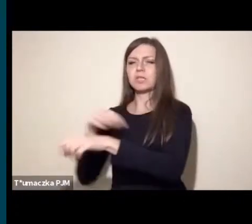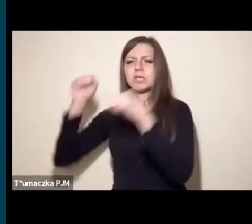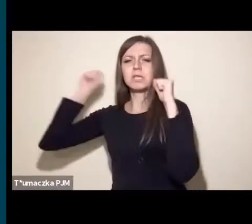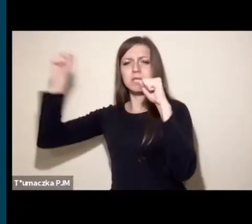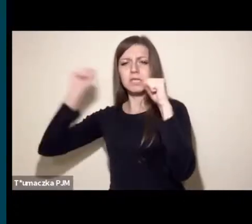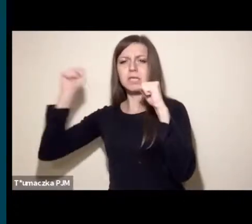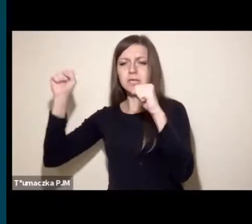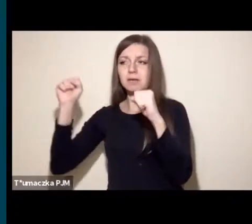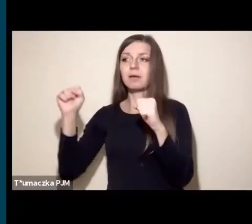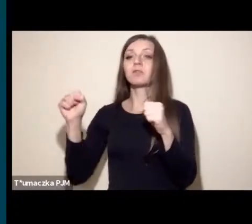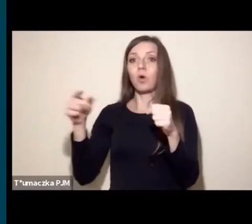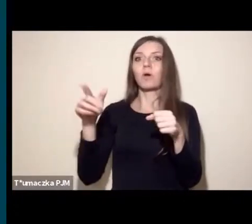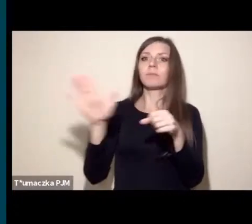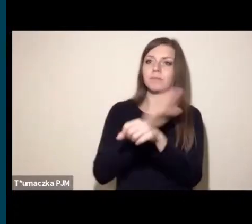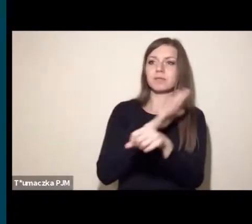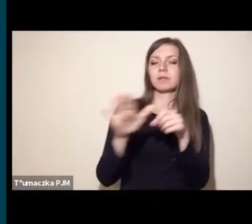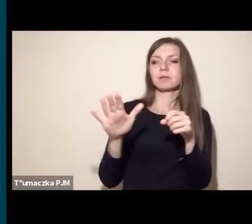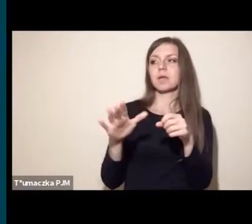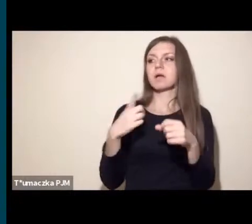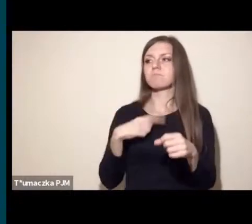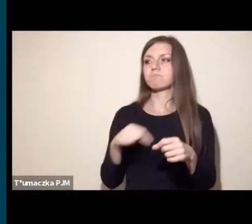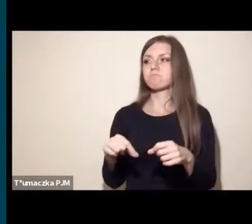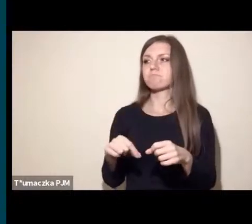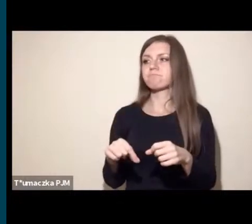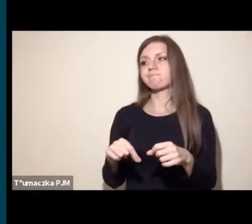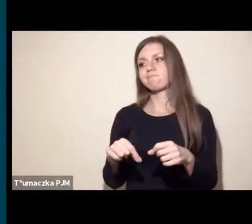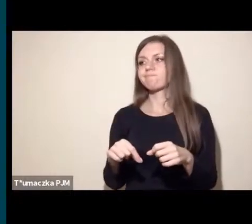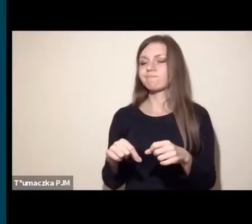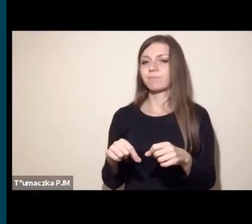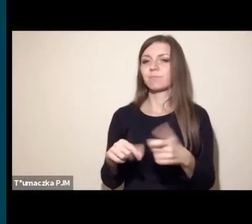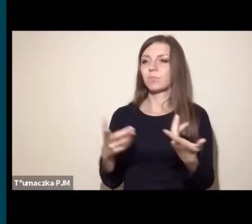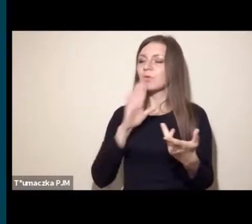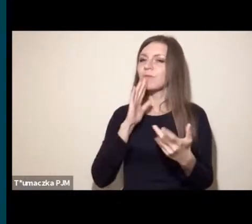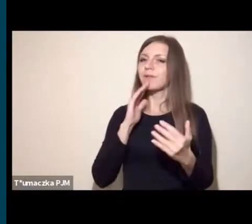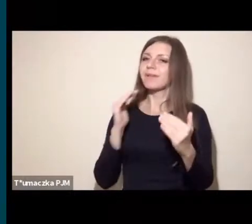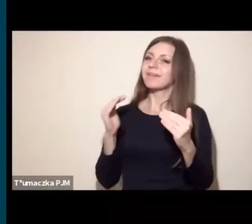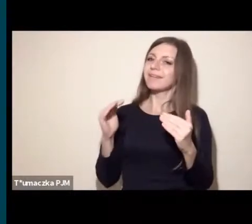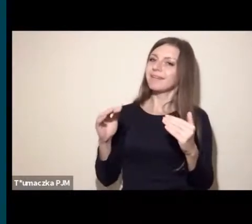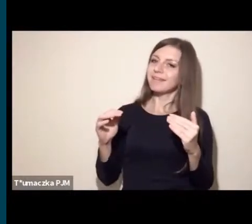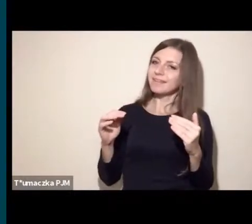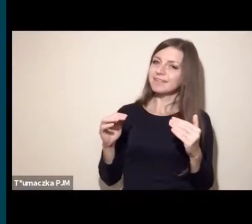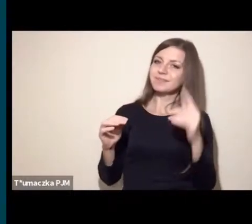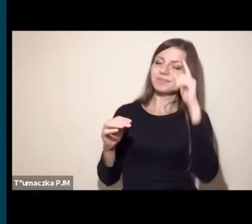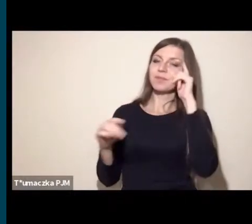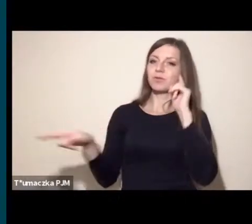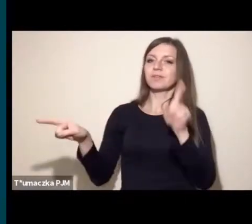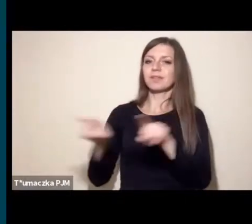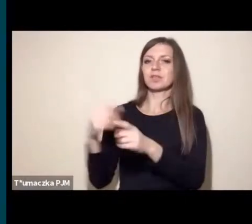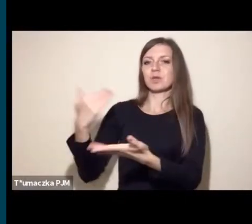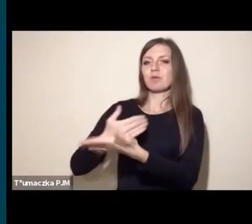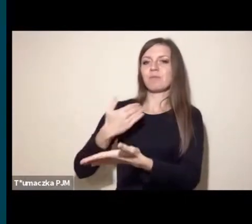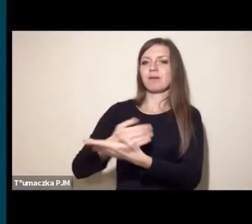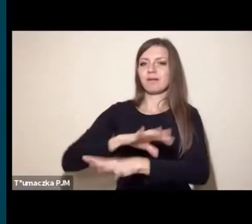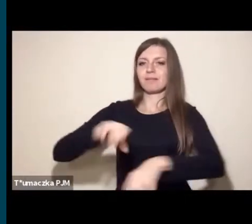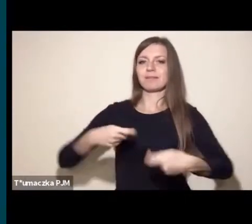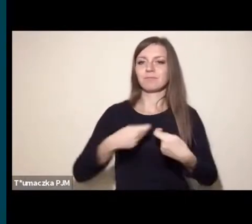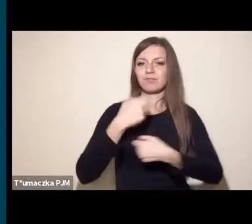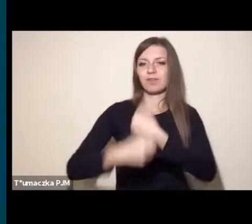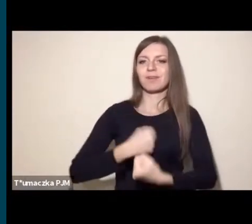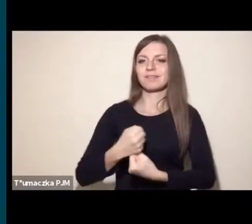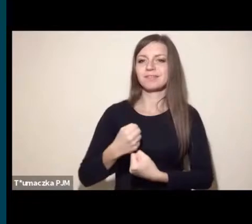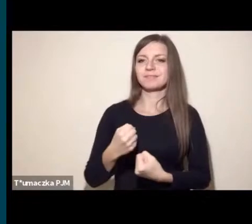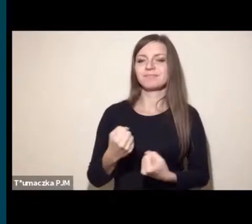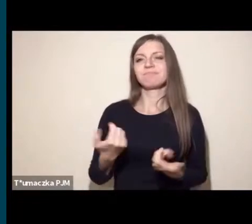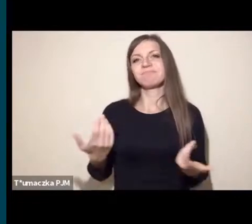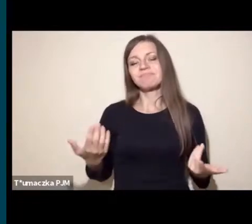Nie przekonałybyśmy żadnej firmy do niczego, bez jednoczesnej presji społecznej o jeszcze większe rzeczy niż to, o myśmy prosili. Dlatego ja bardzo